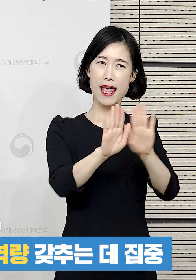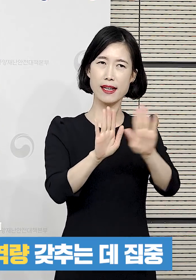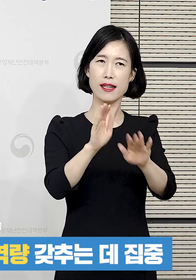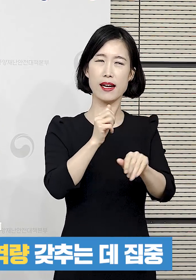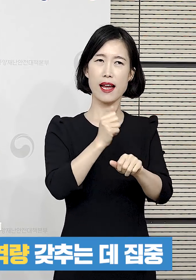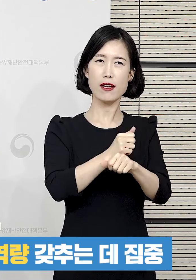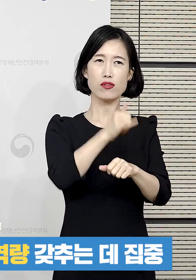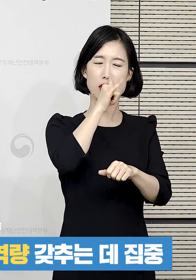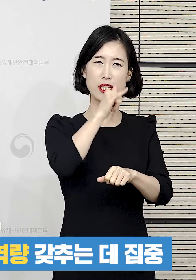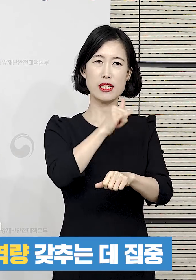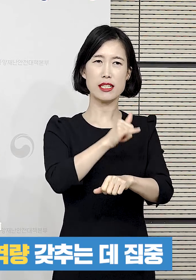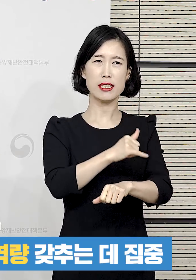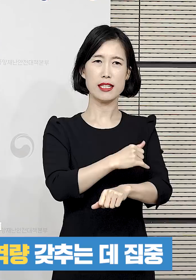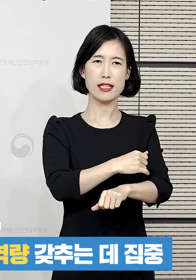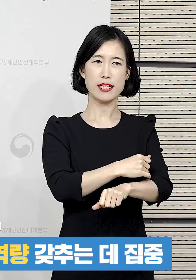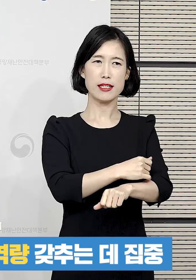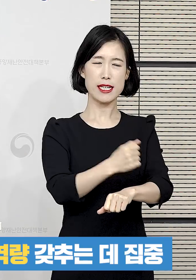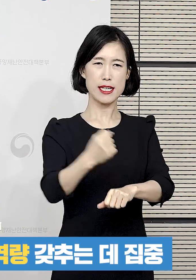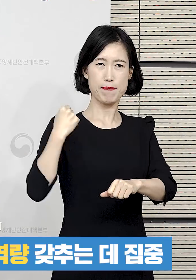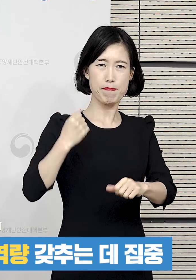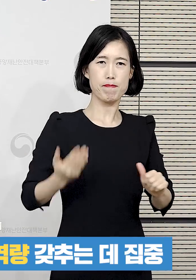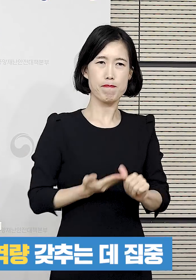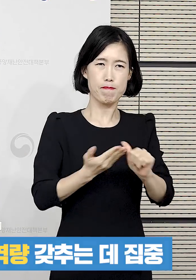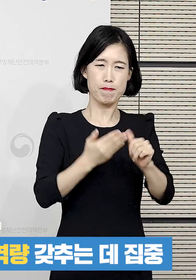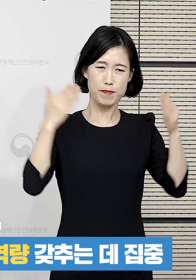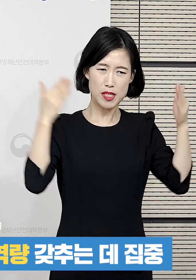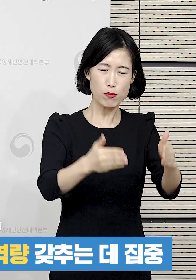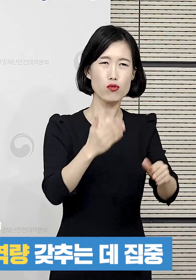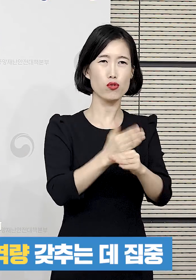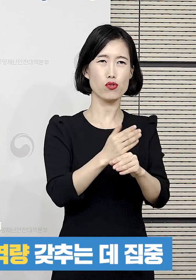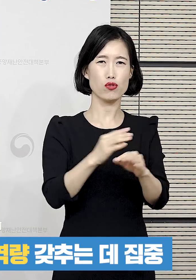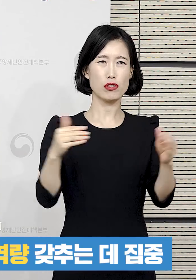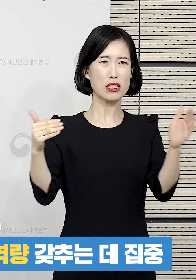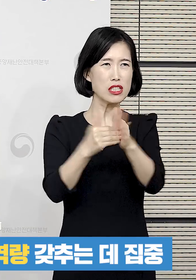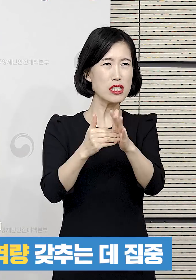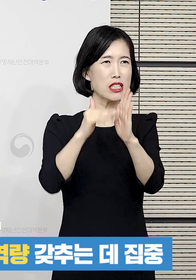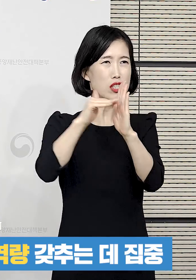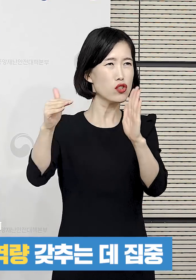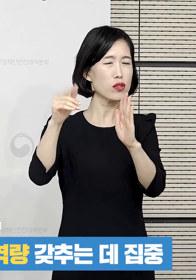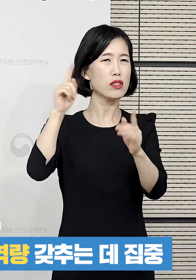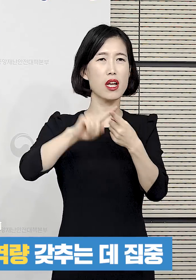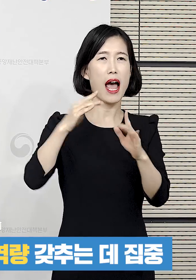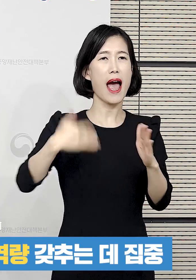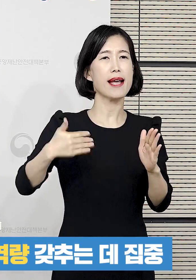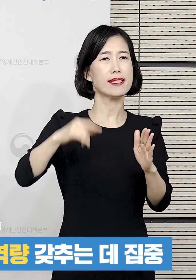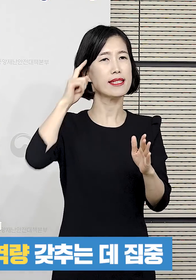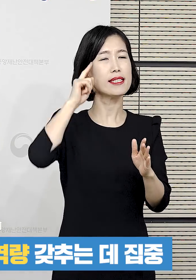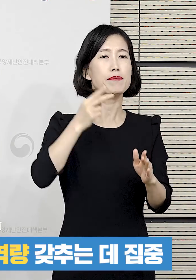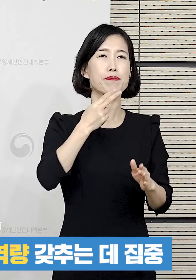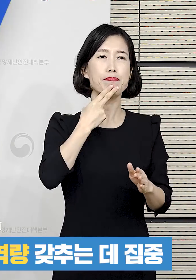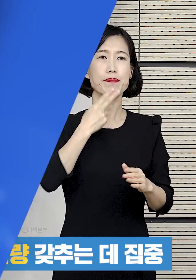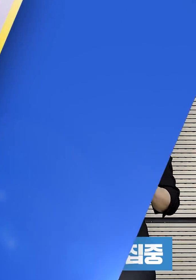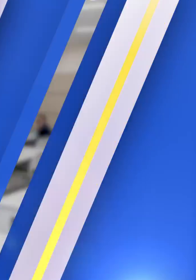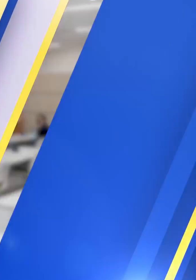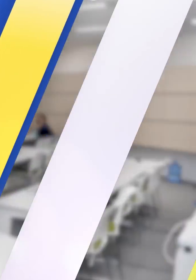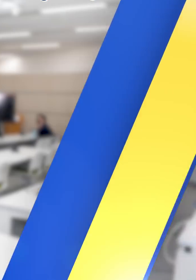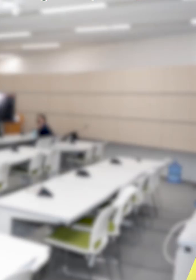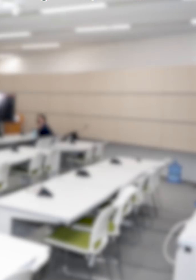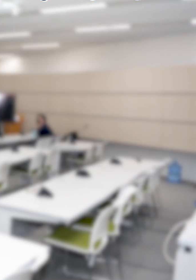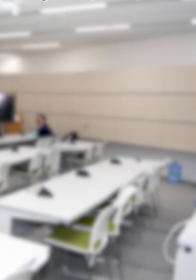코로나19에 대응할 수 있는 그러한 역량들을 갖추도록 하는 데 집중을 하고 있다는 말씀을 드리겠습니다.